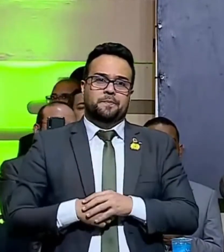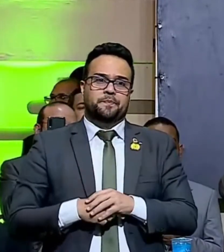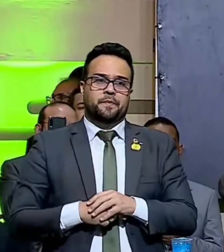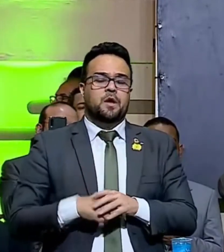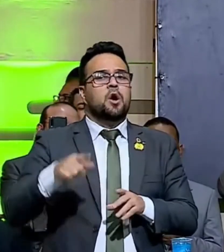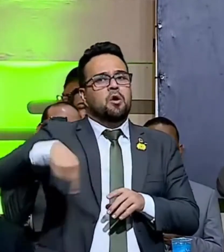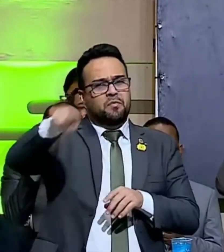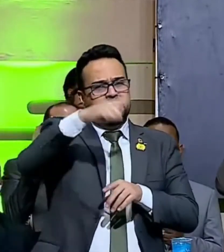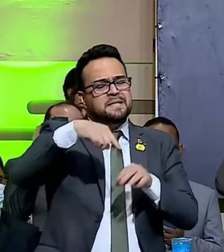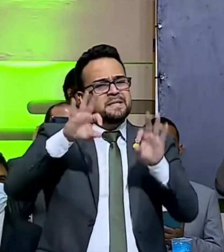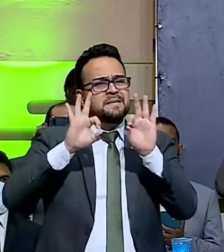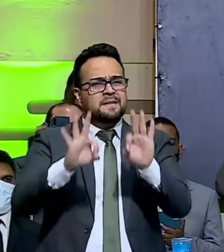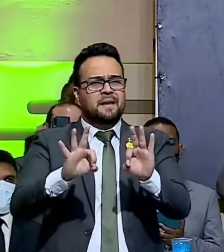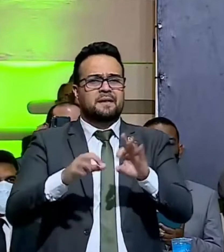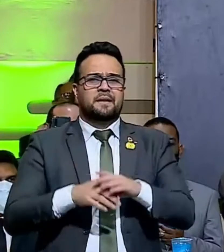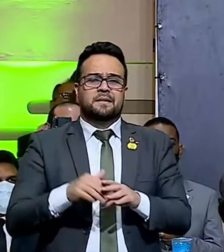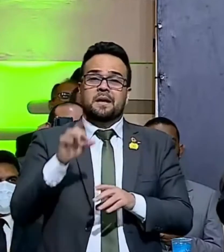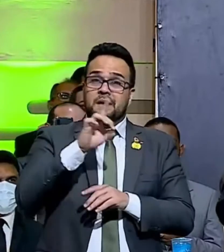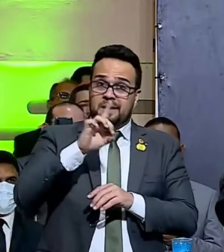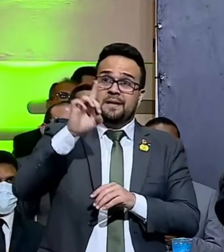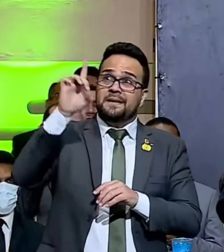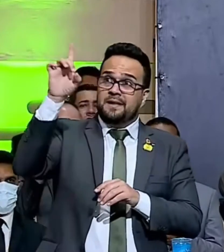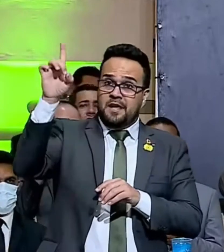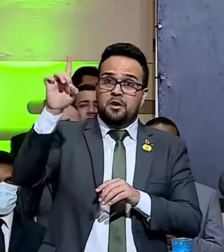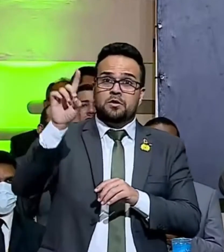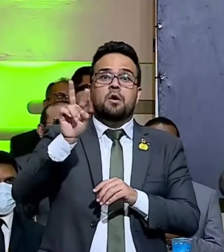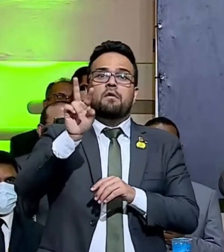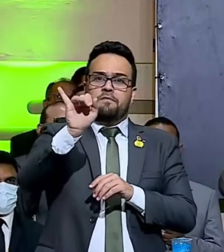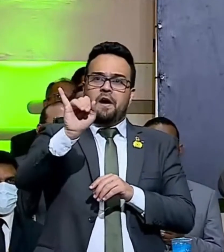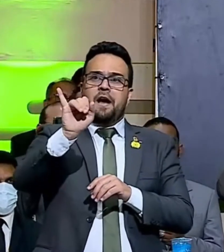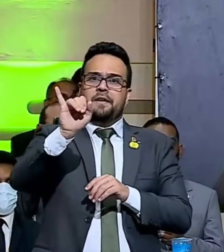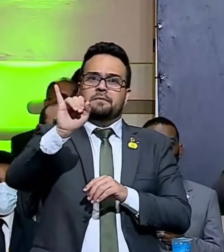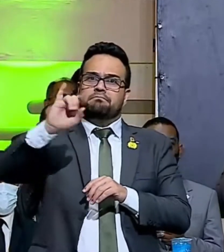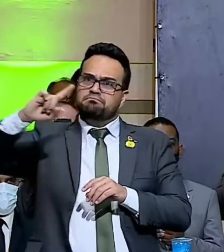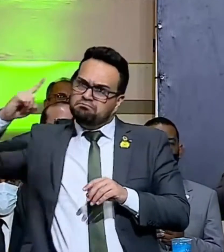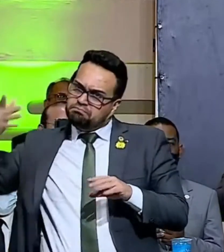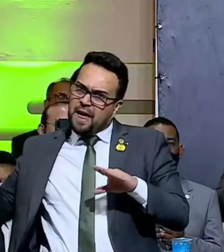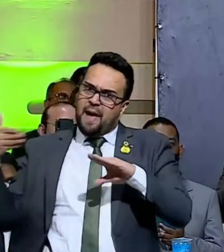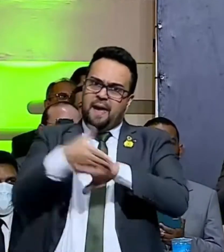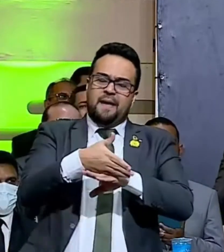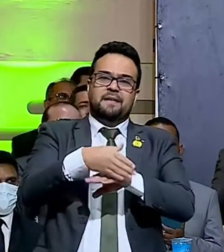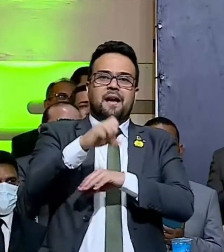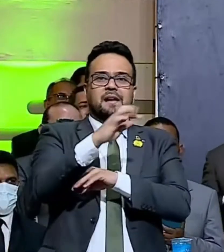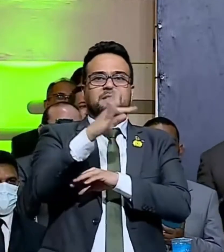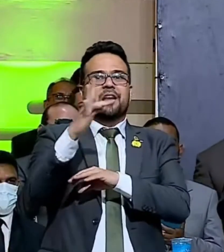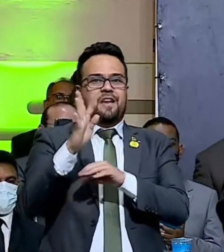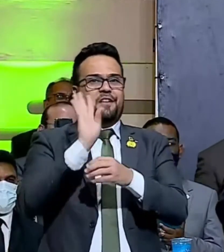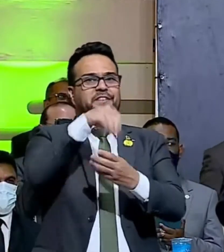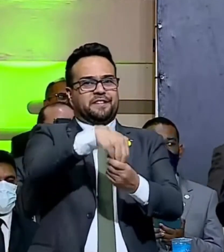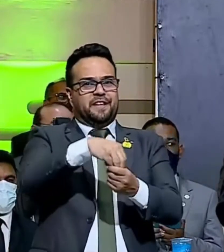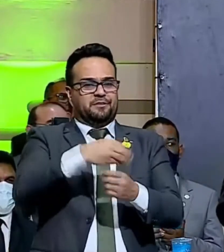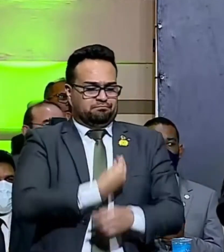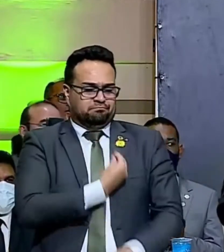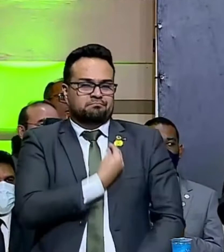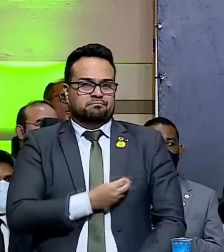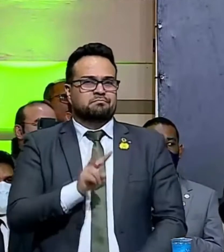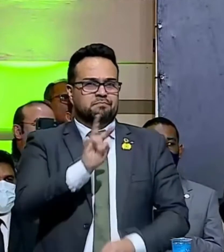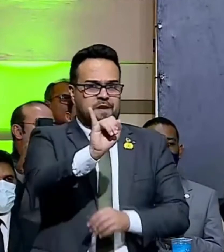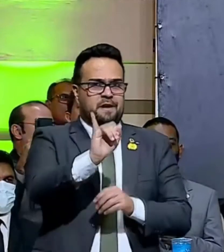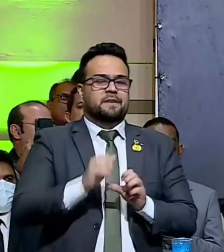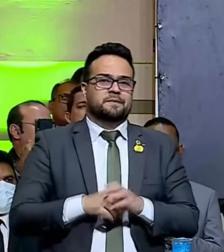Podem ter certeza, Deus se fará mais presente naquela instituição.